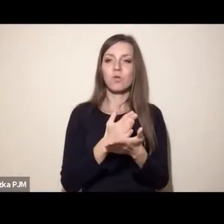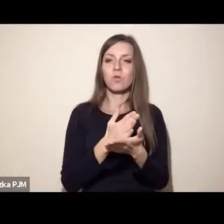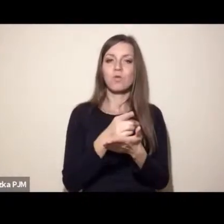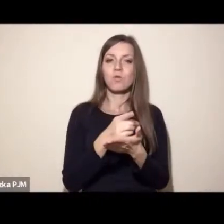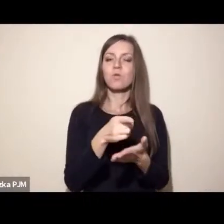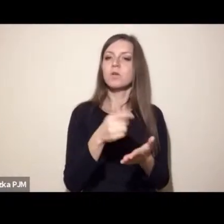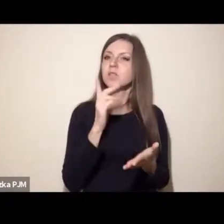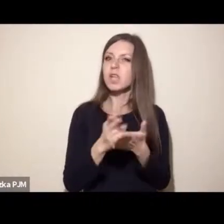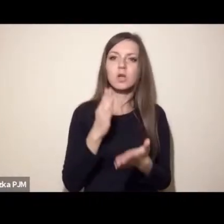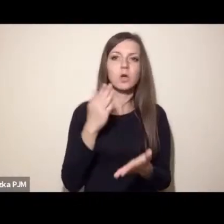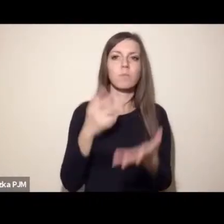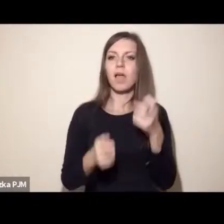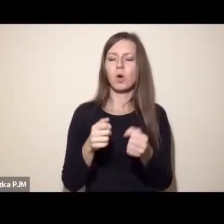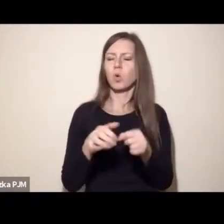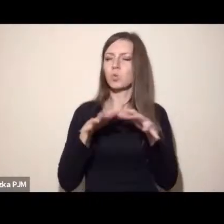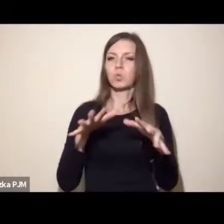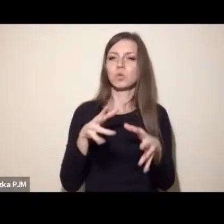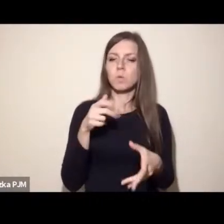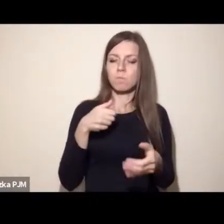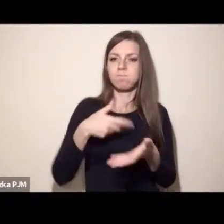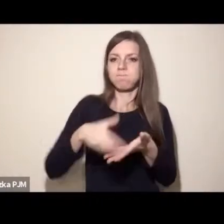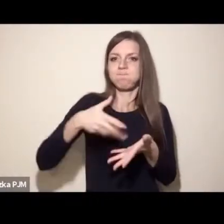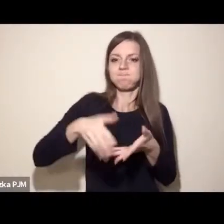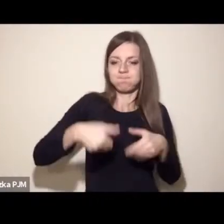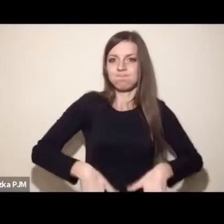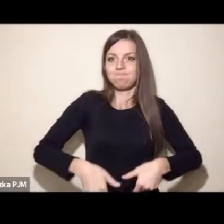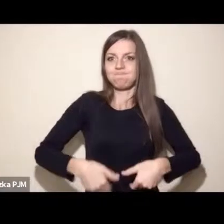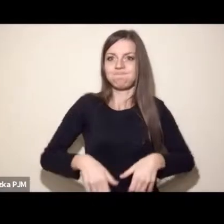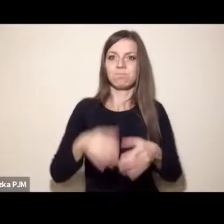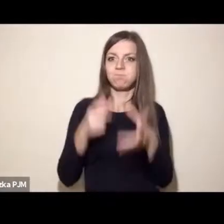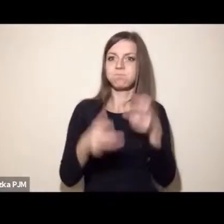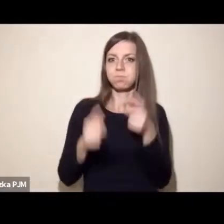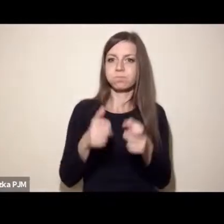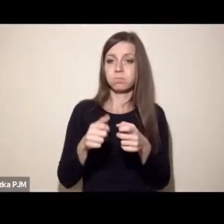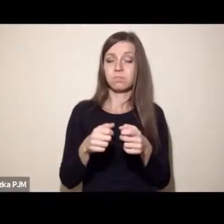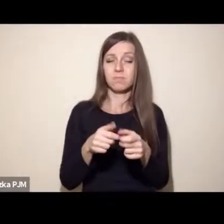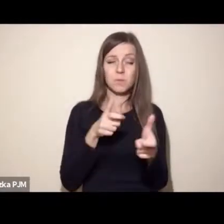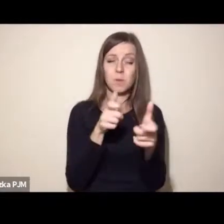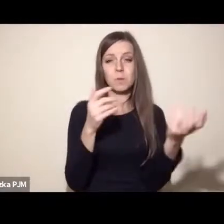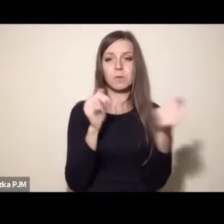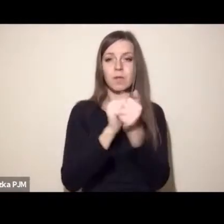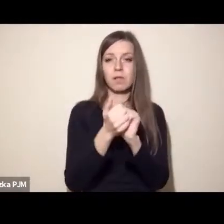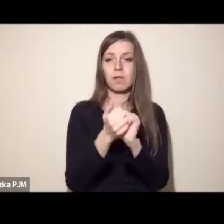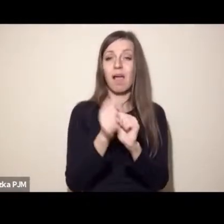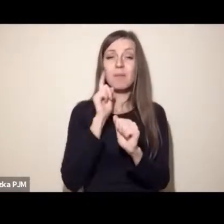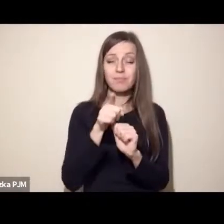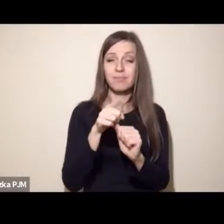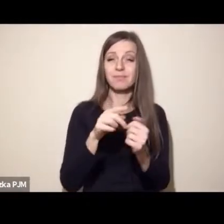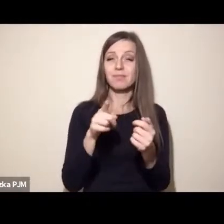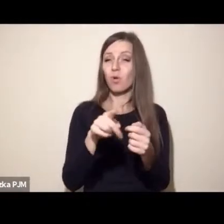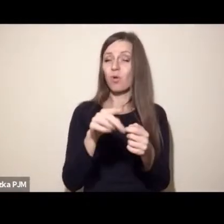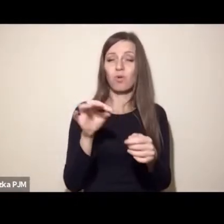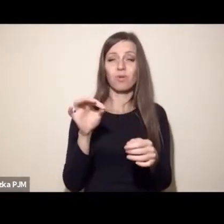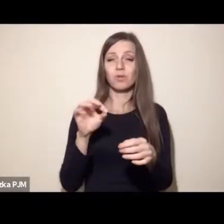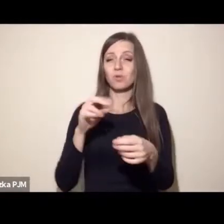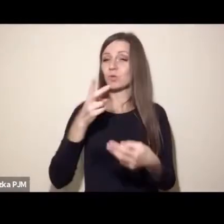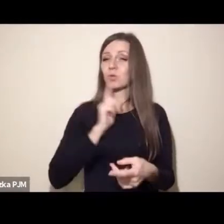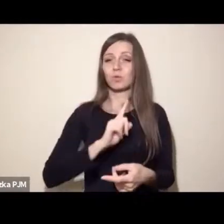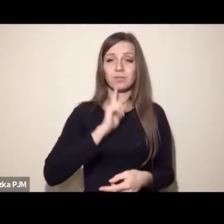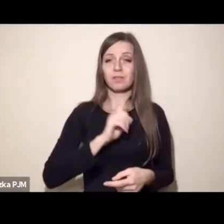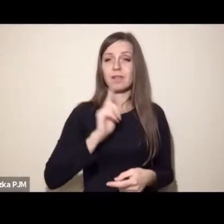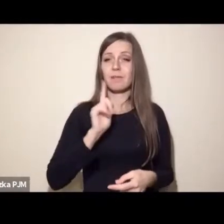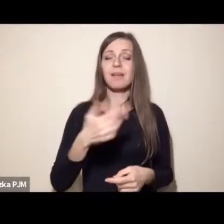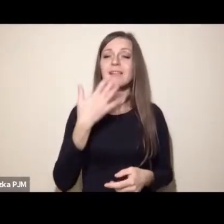Cierpią przez całe swoje życie. Cierpią na problemy z racicami, obrzodzenia, znany zapalny